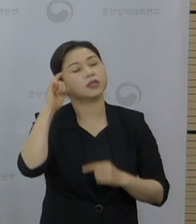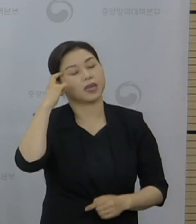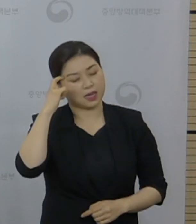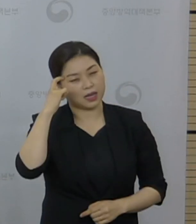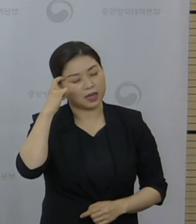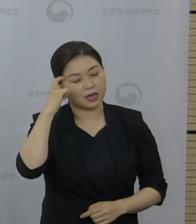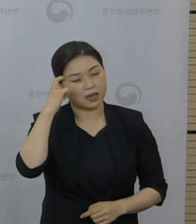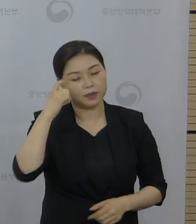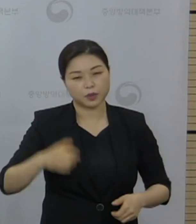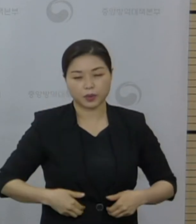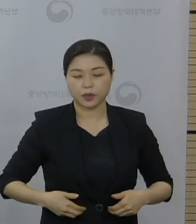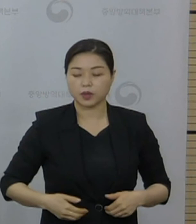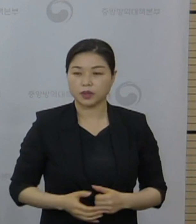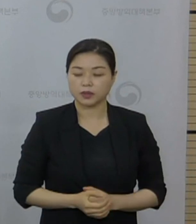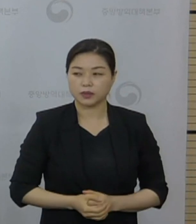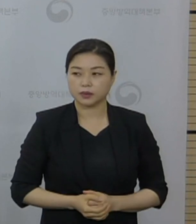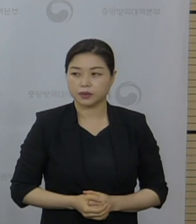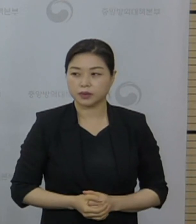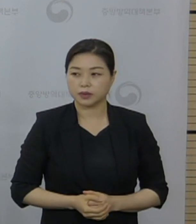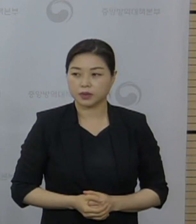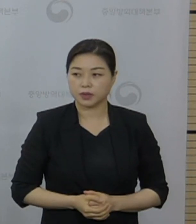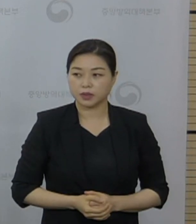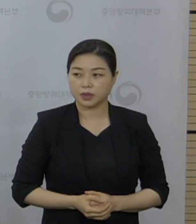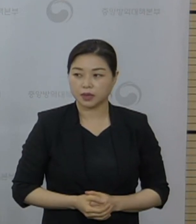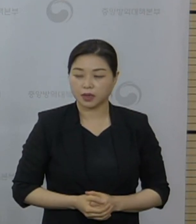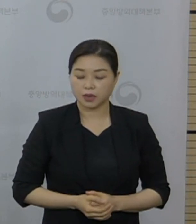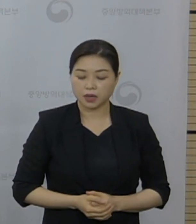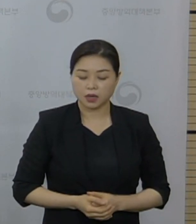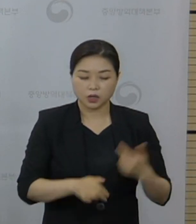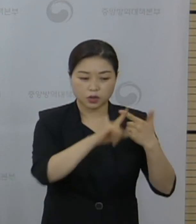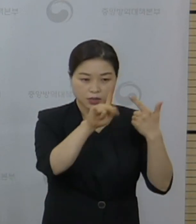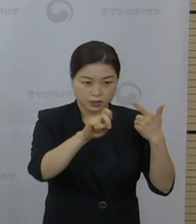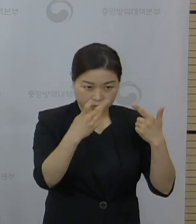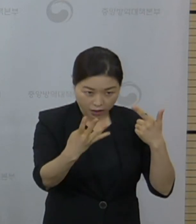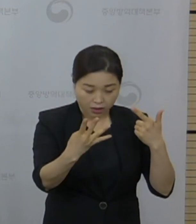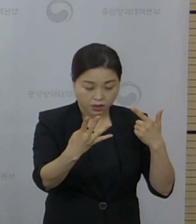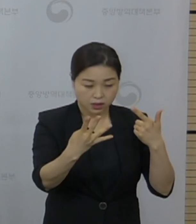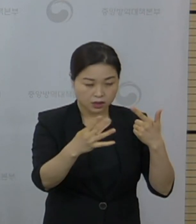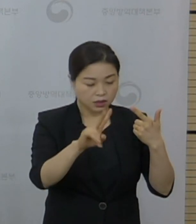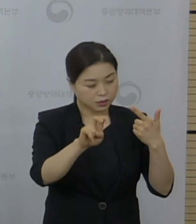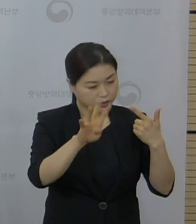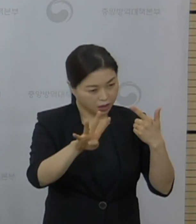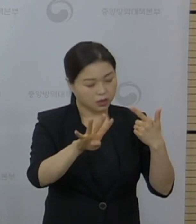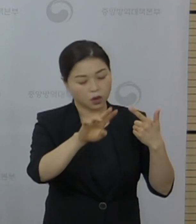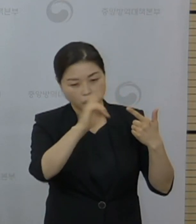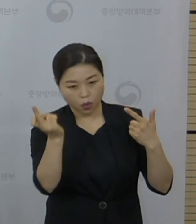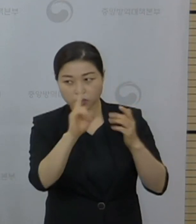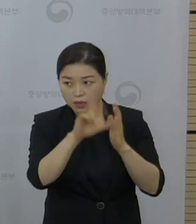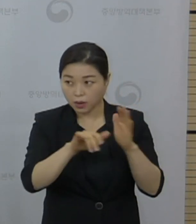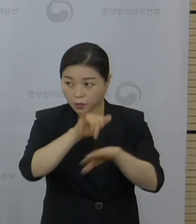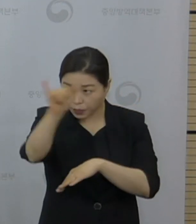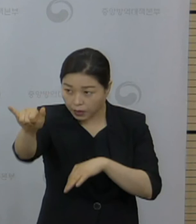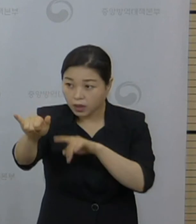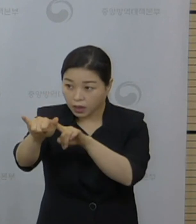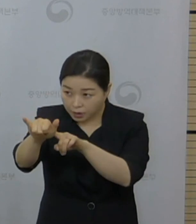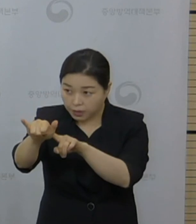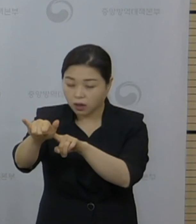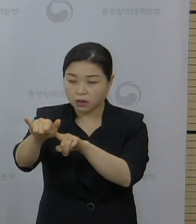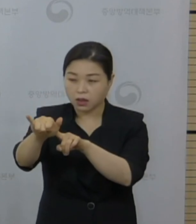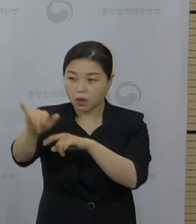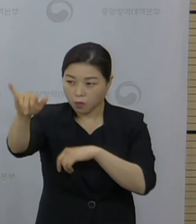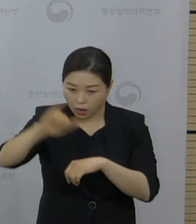같습니다. 그리고 그래서 24일 오후에 출국을 했다면 자가격리 면제를 받지 못할 가능성이